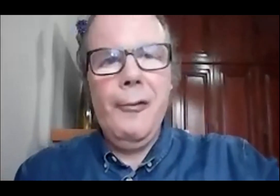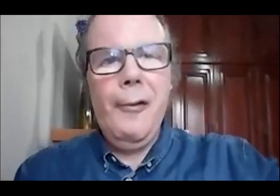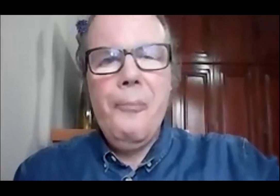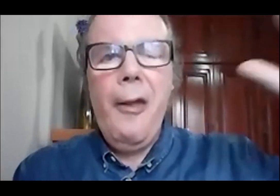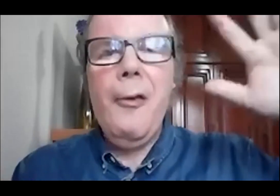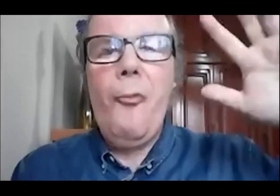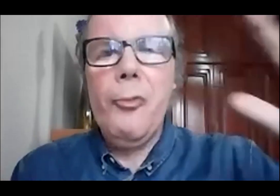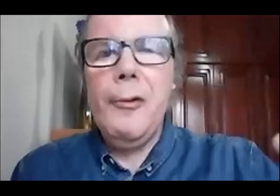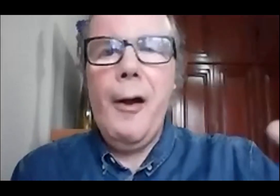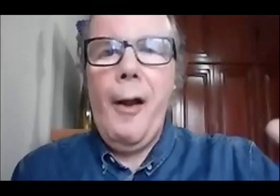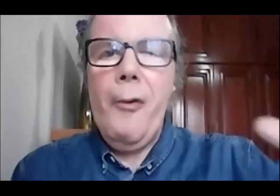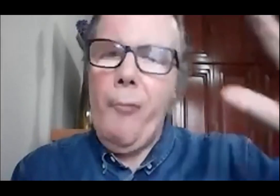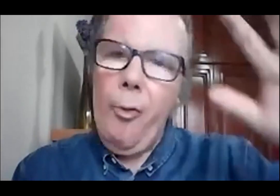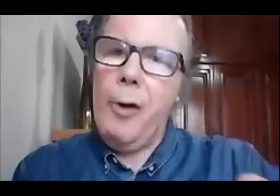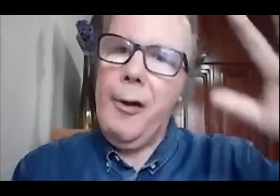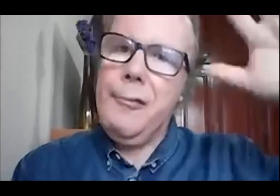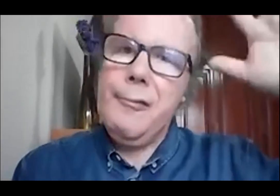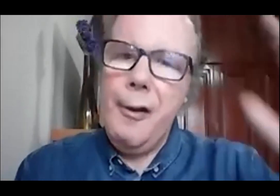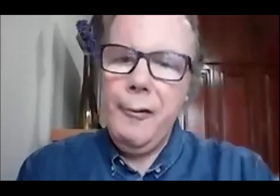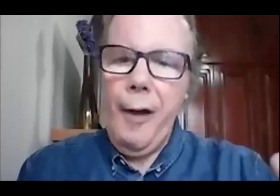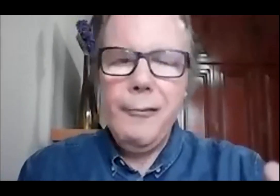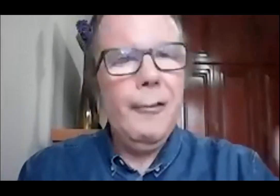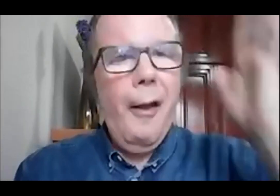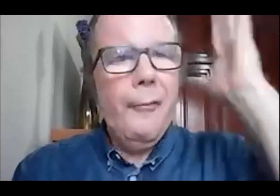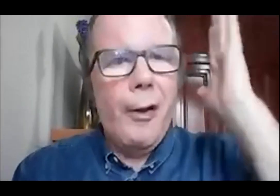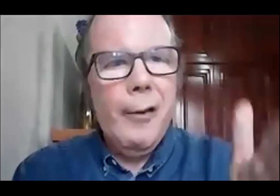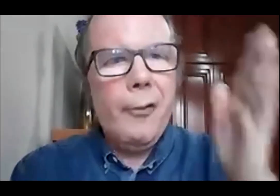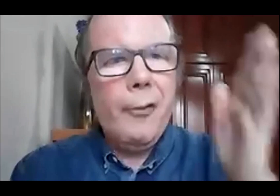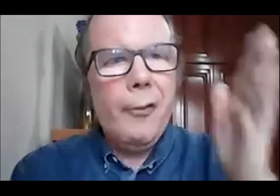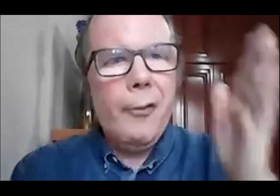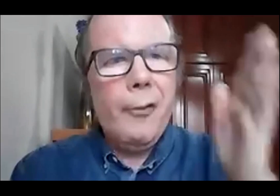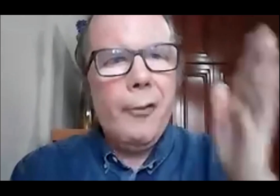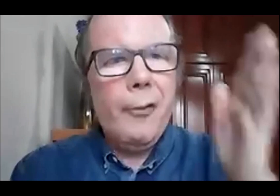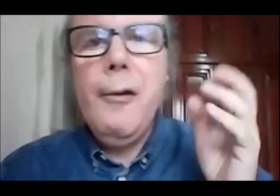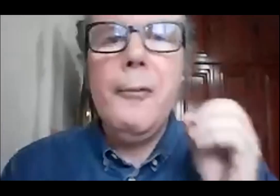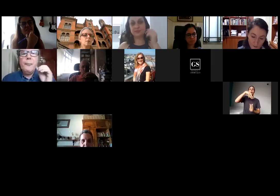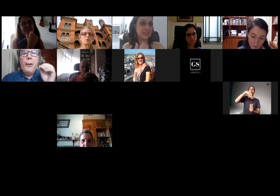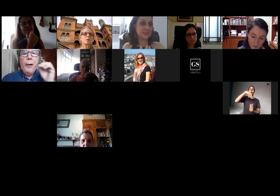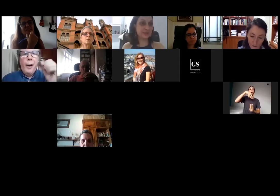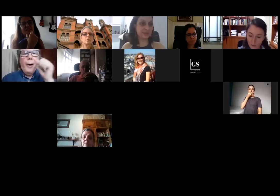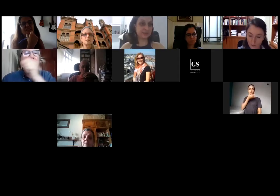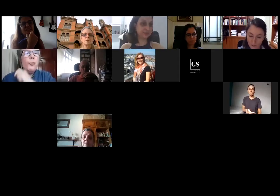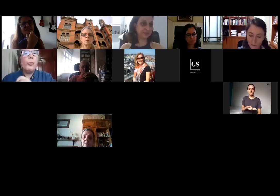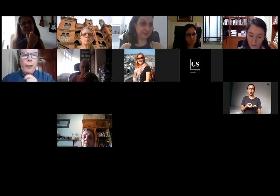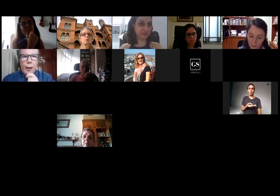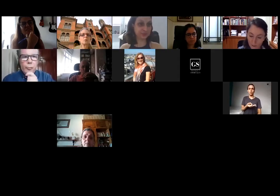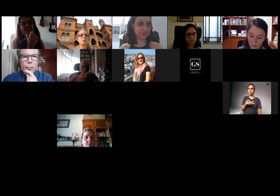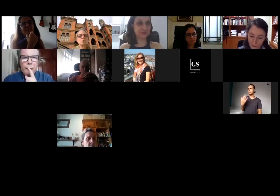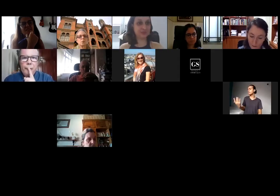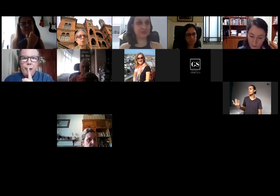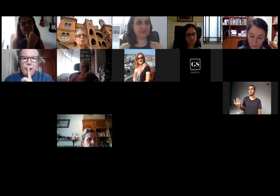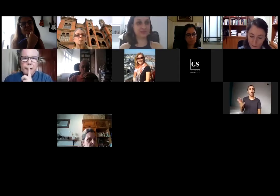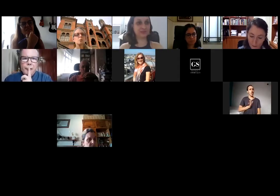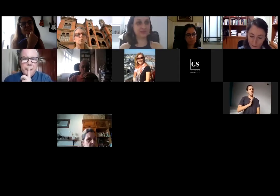toda a minha vida. Ele considerava a maior das insanidades fazer as coisas do mesmo exemplo e